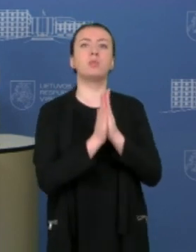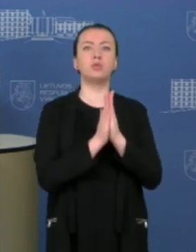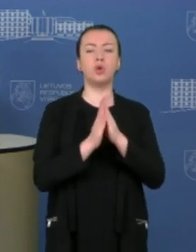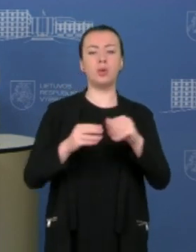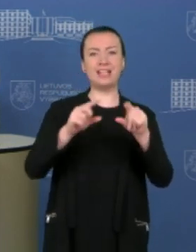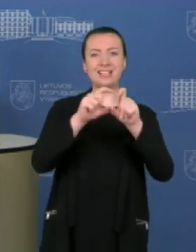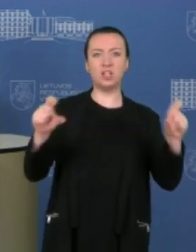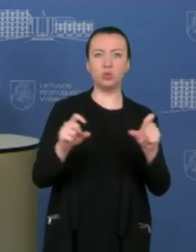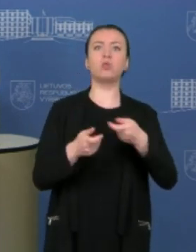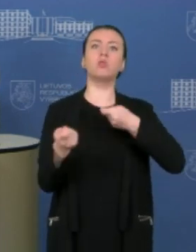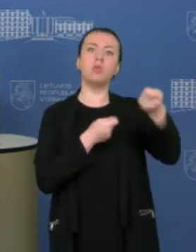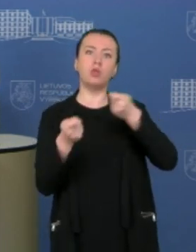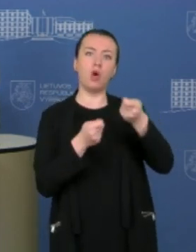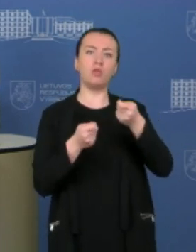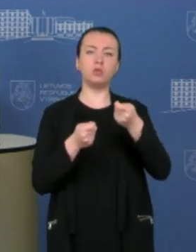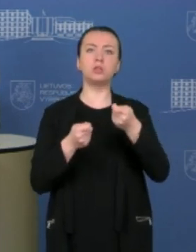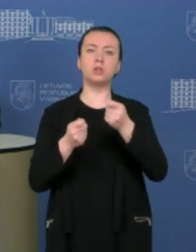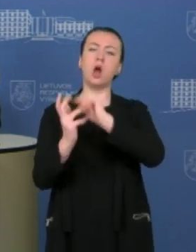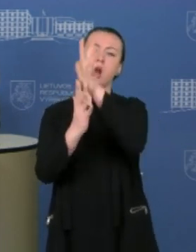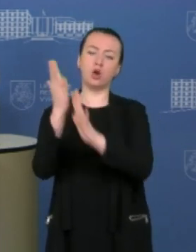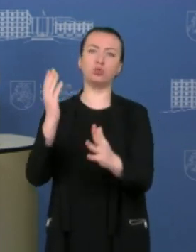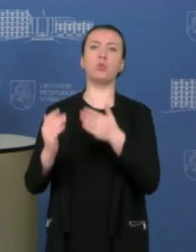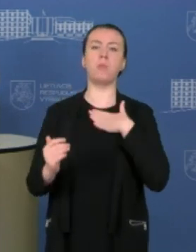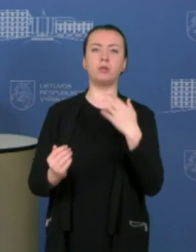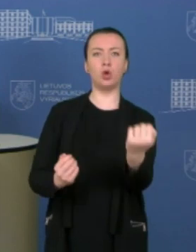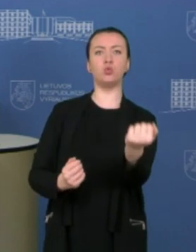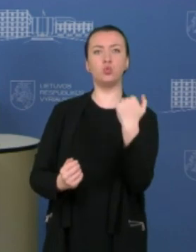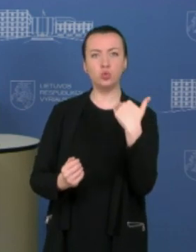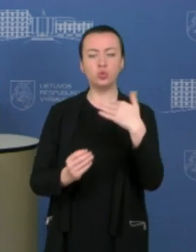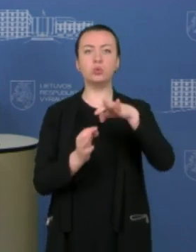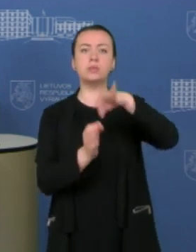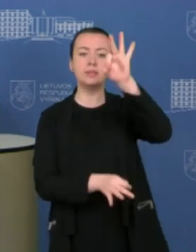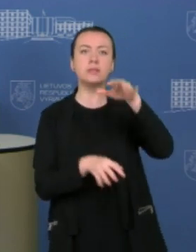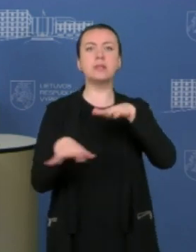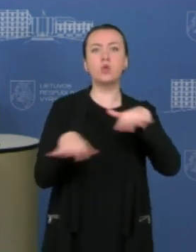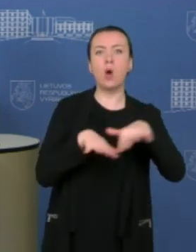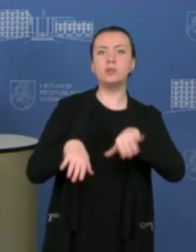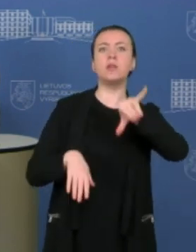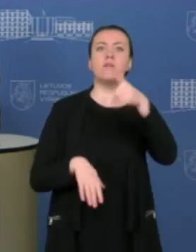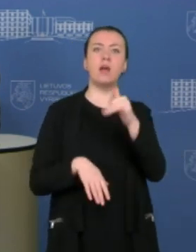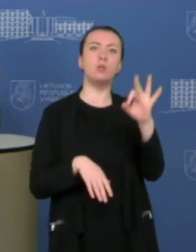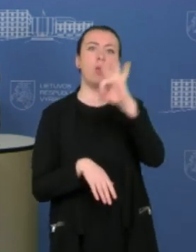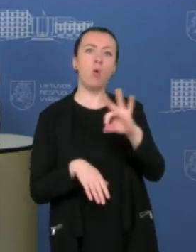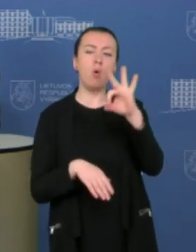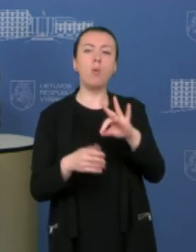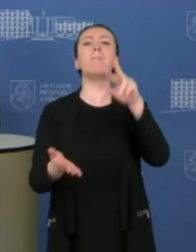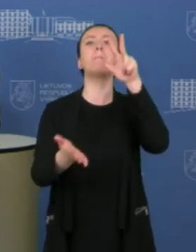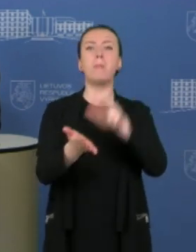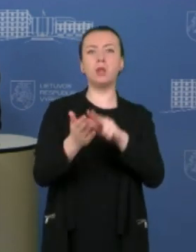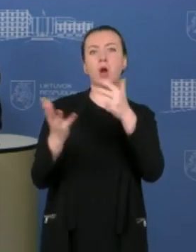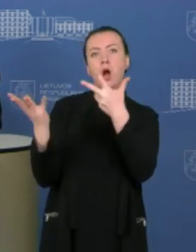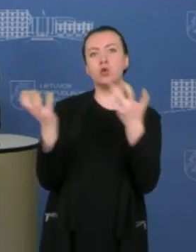institucijos vadovas man raštu, pateiktų iš samų situacijos vertinimą dėl nustatytų